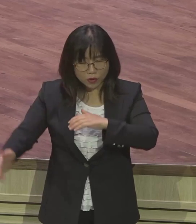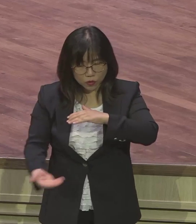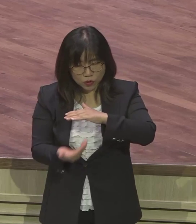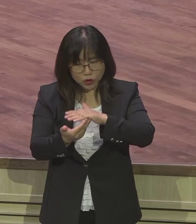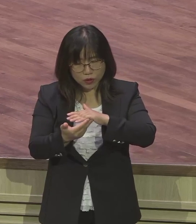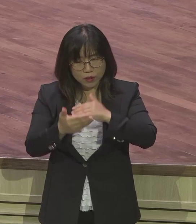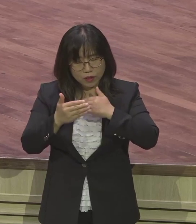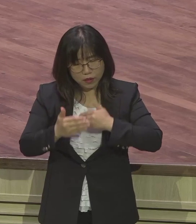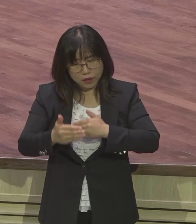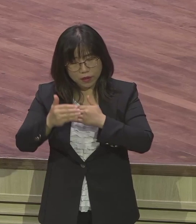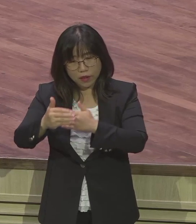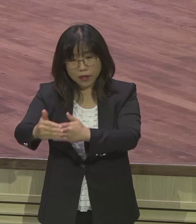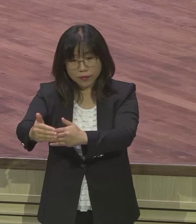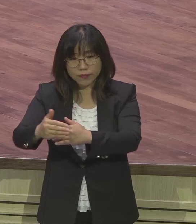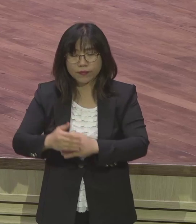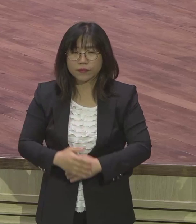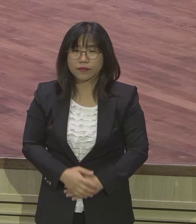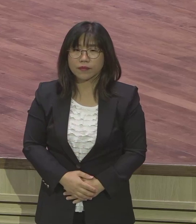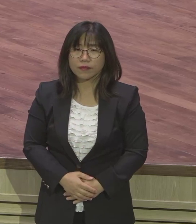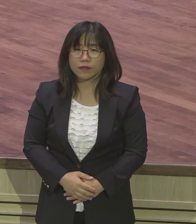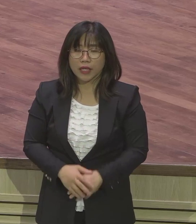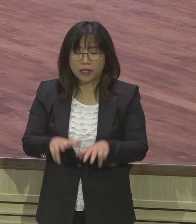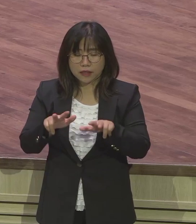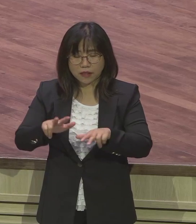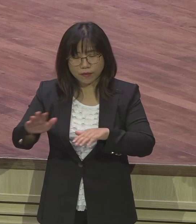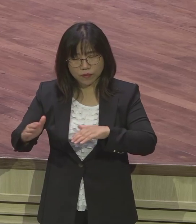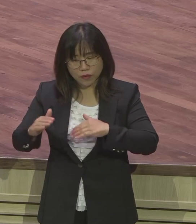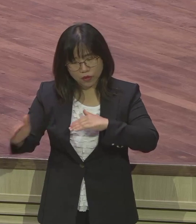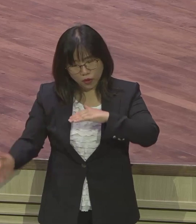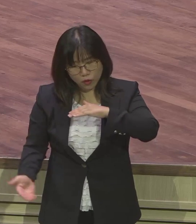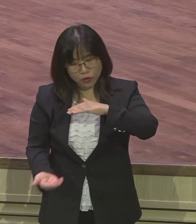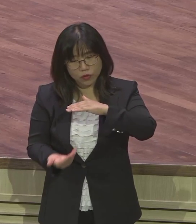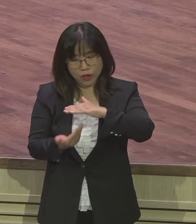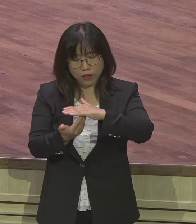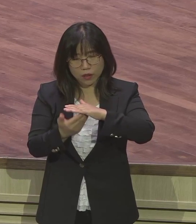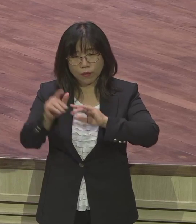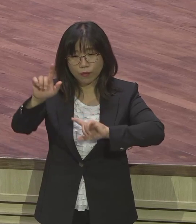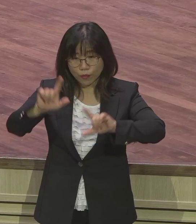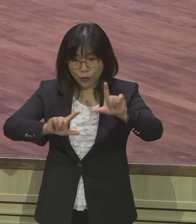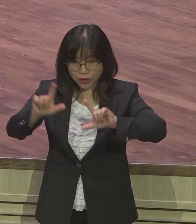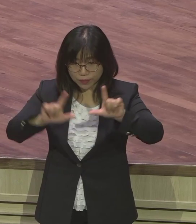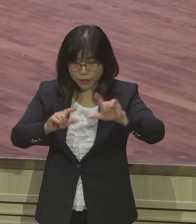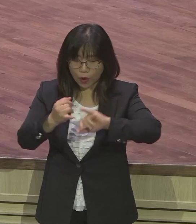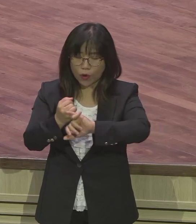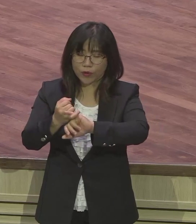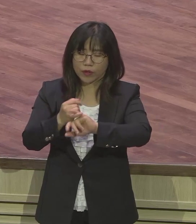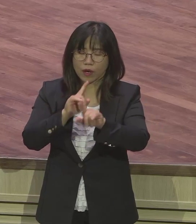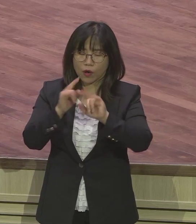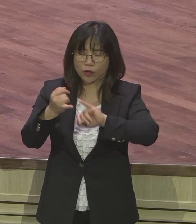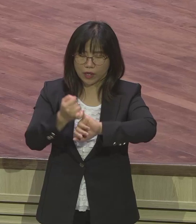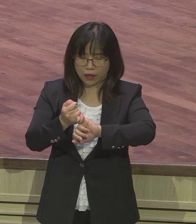실제적으로 성취되고 있는가 은약이 말씀이 이걸 볼 수 있어요